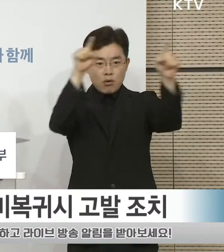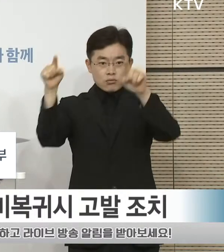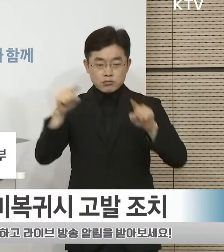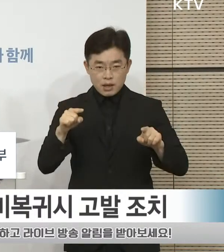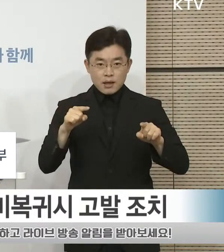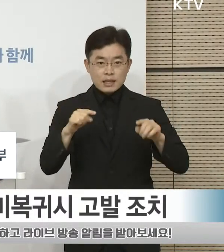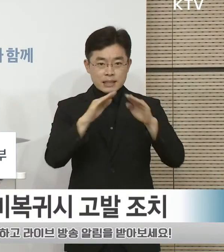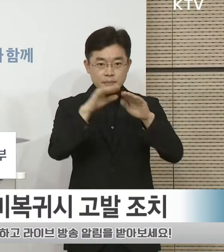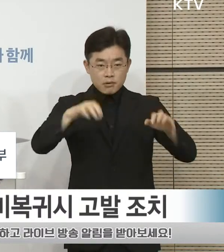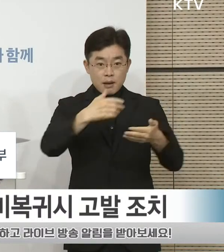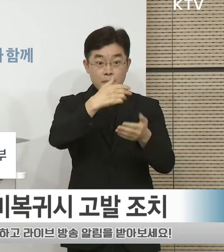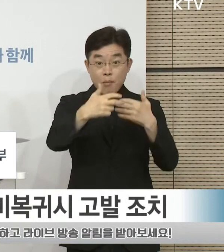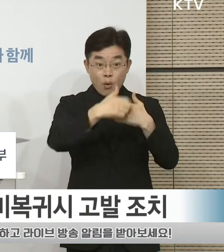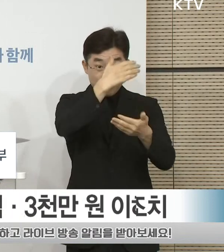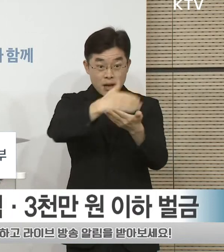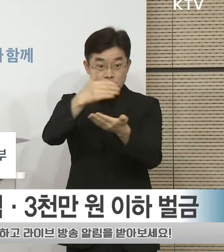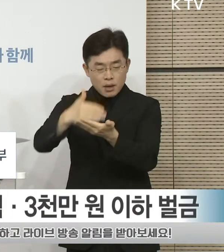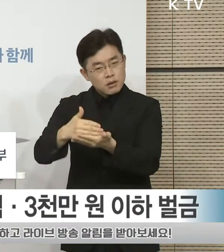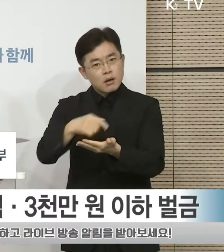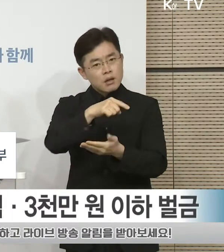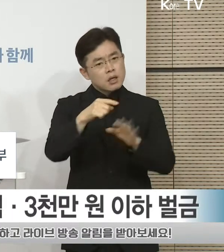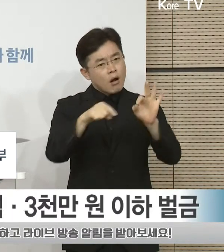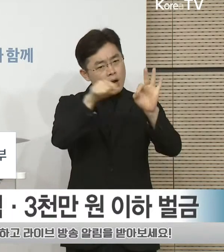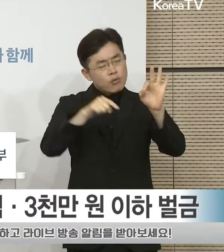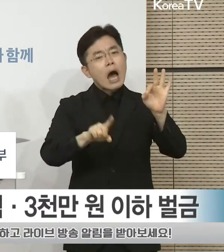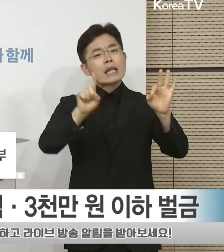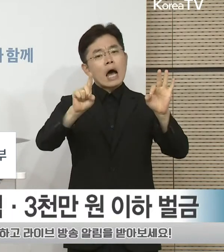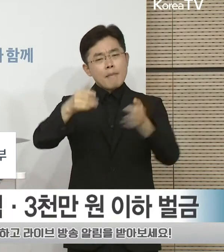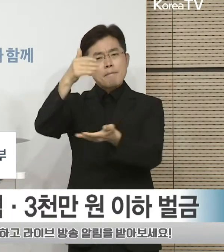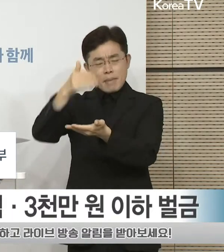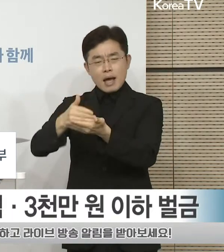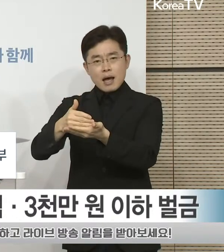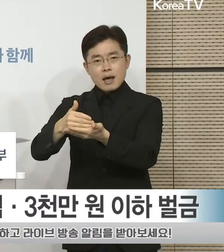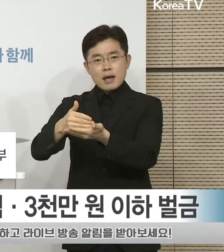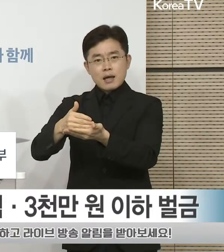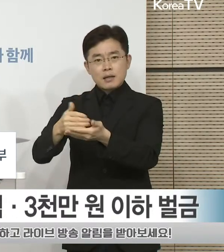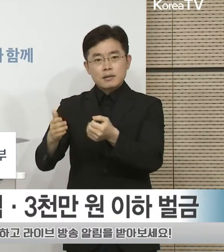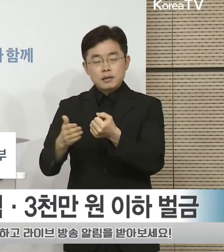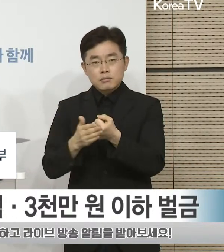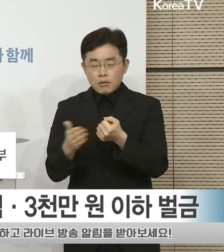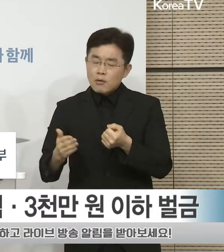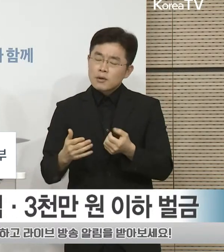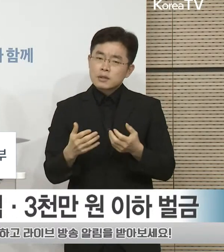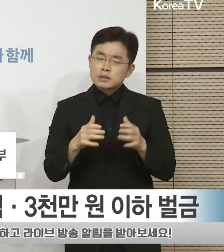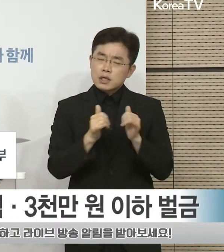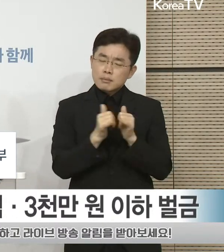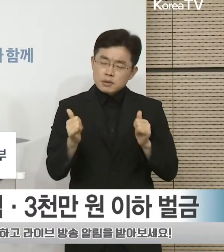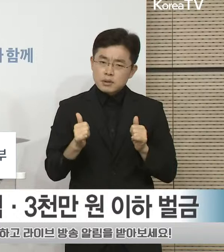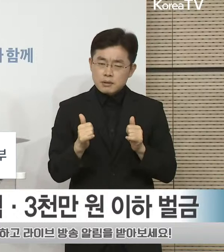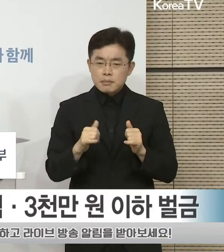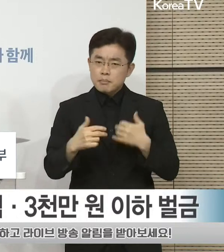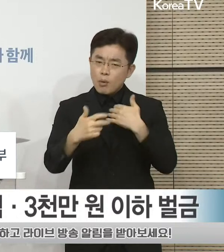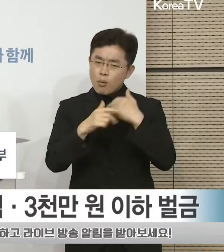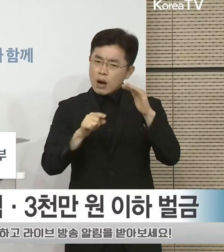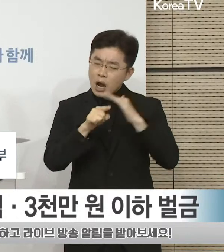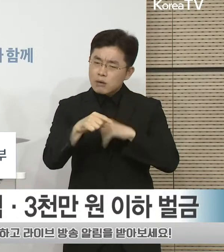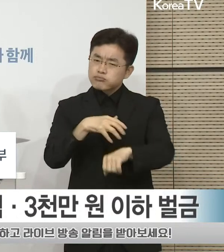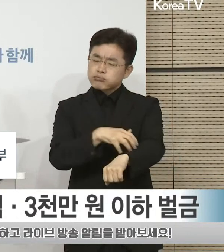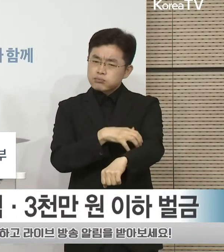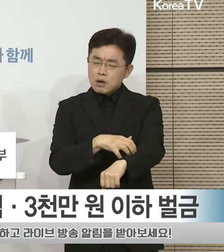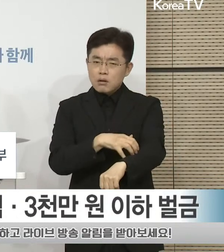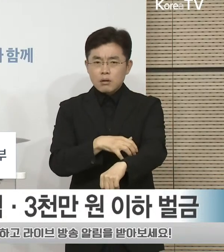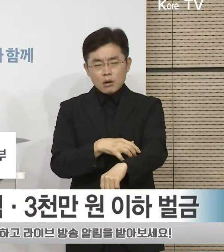동네 의원의 휴진율은 10군데 가운데 한 군데 정도로 나타나 국민들의 의료 서비스 이용에 큰